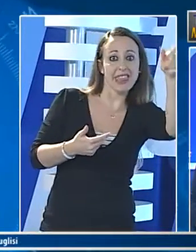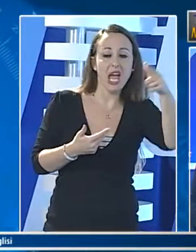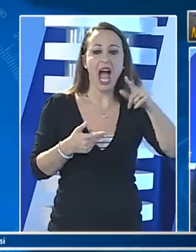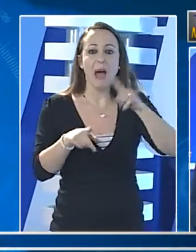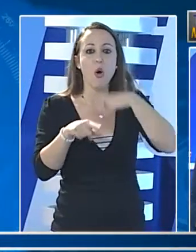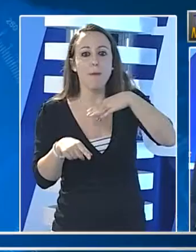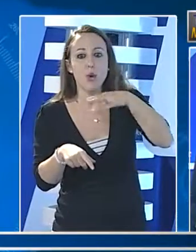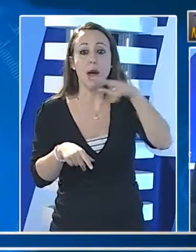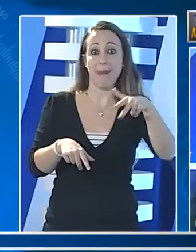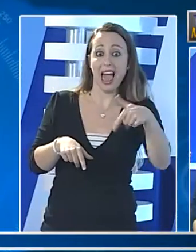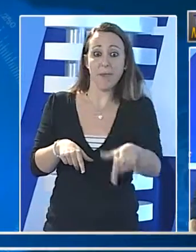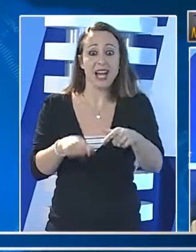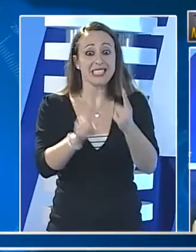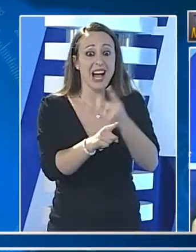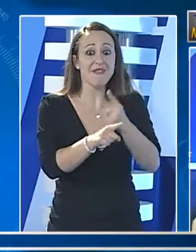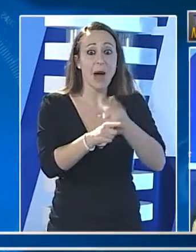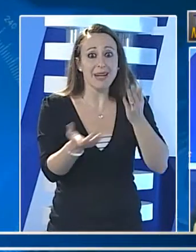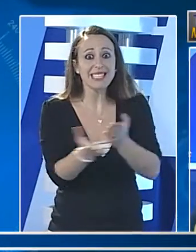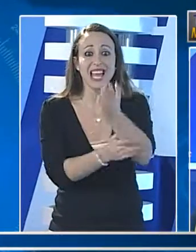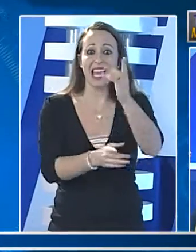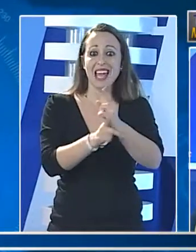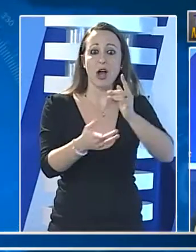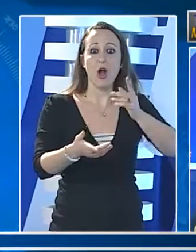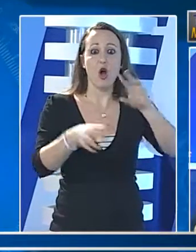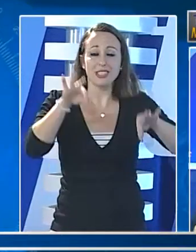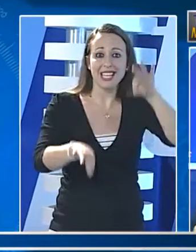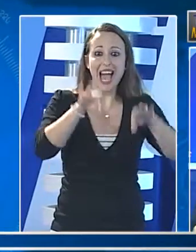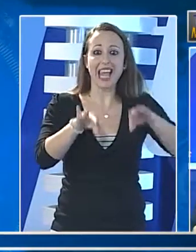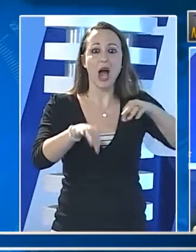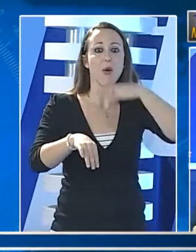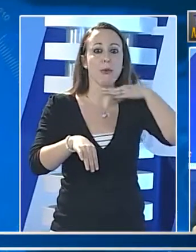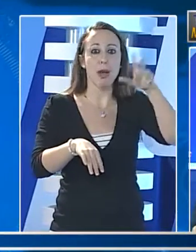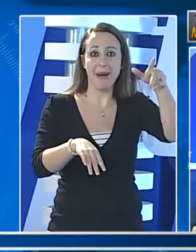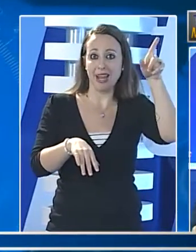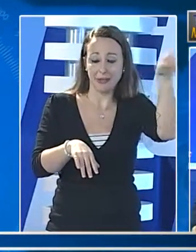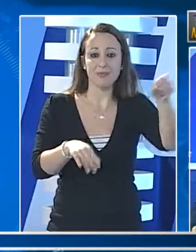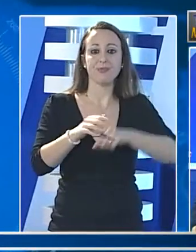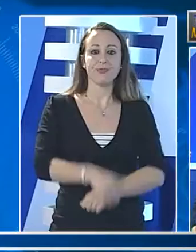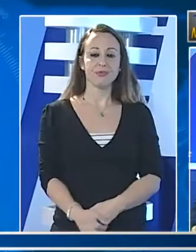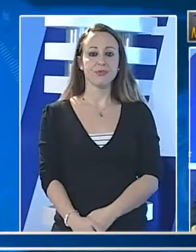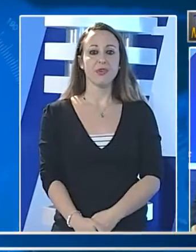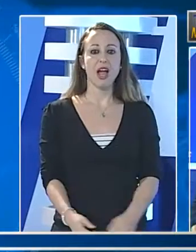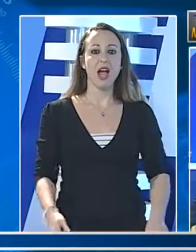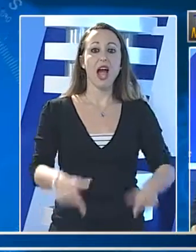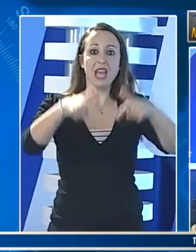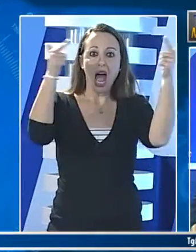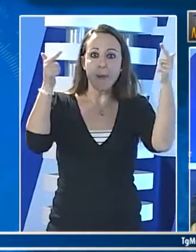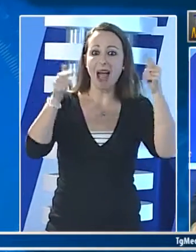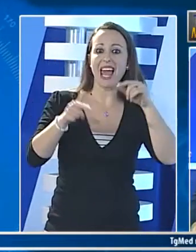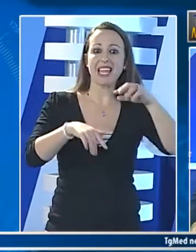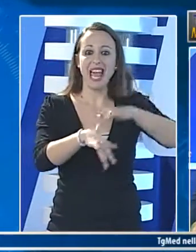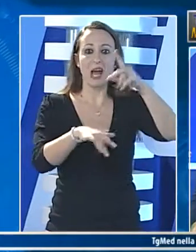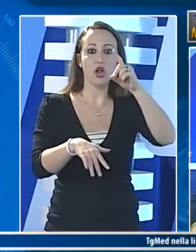bloccare la partenza del tram e la mancanza di un contratto tra amat e comune di palermo che deve passare